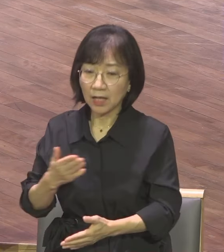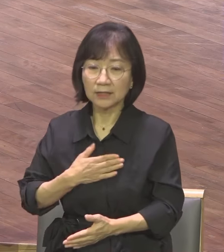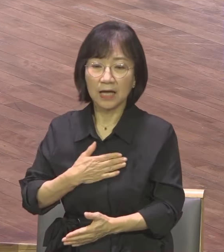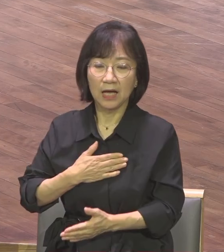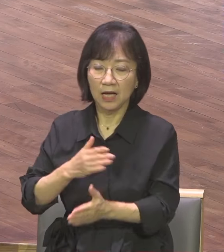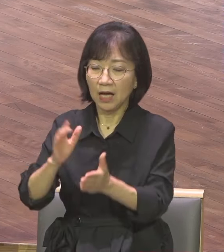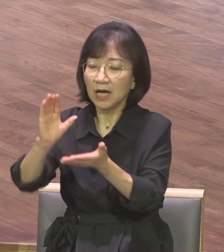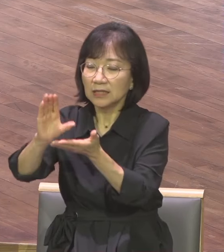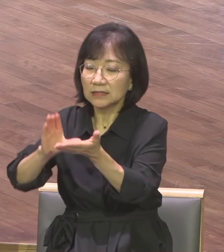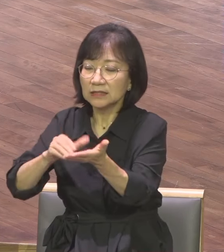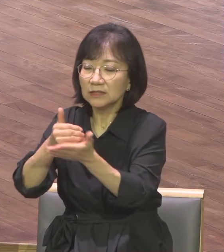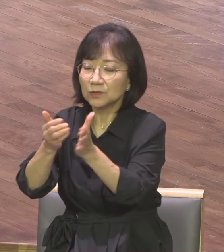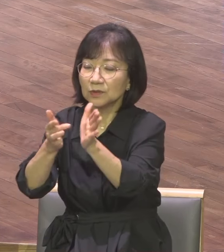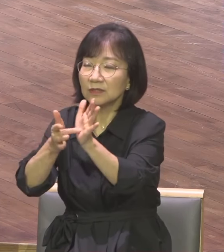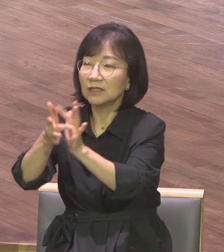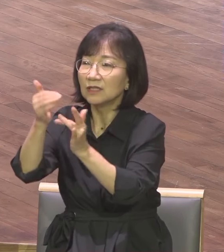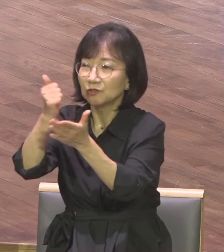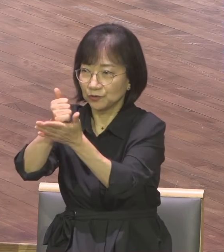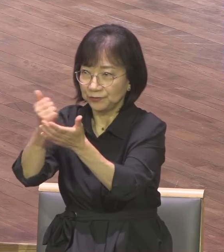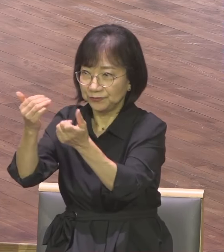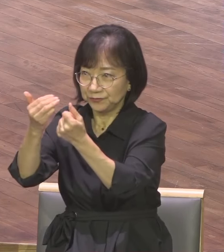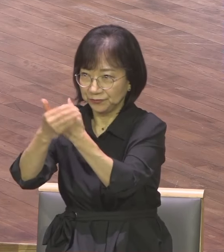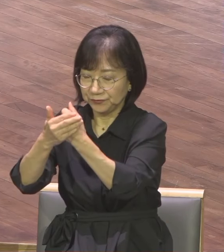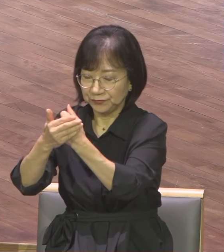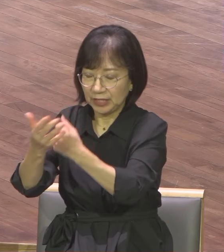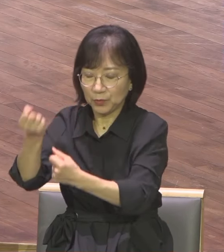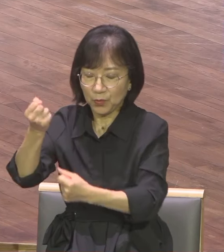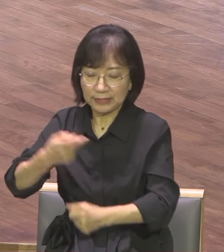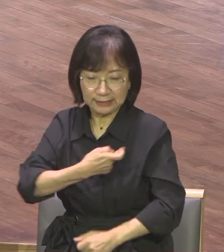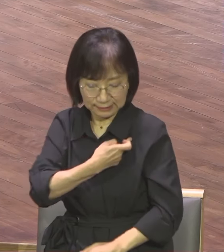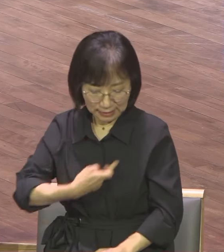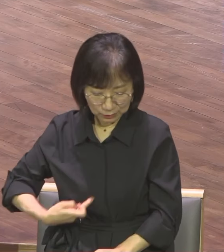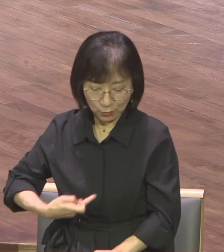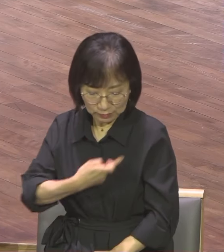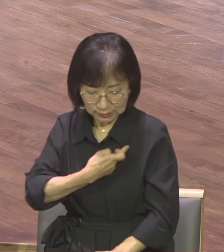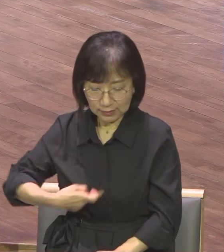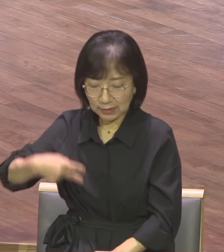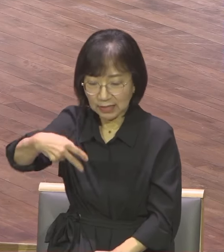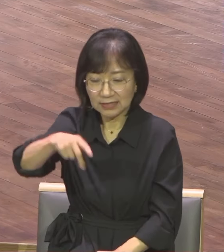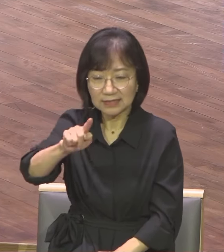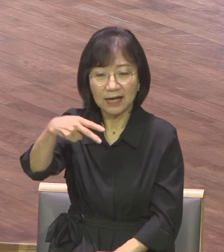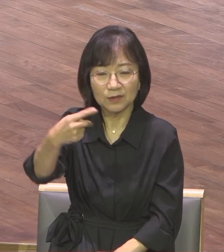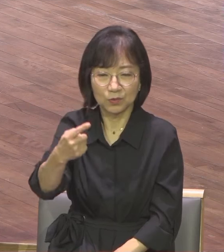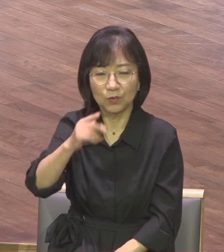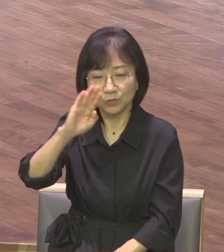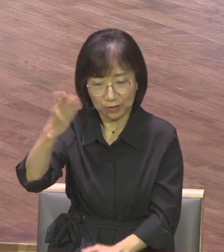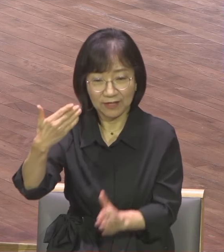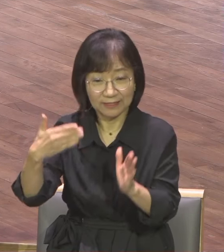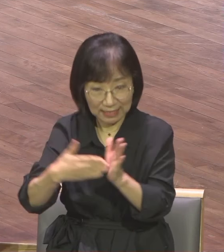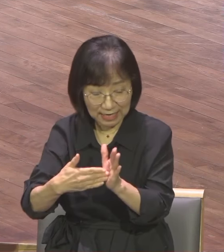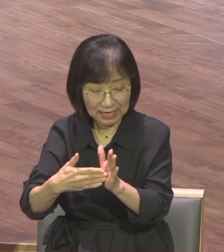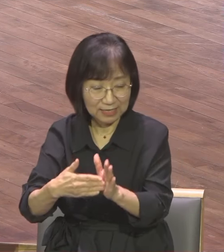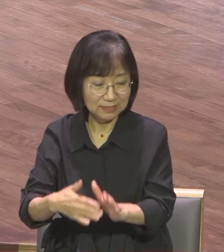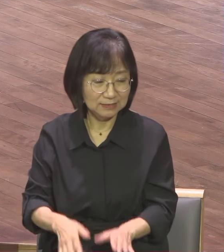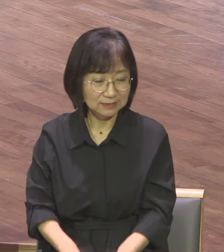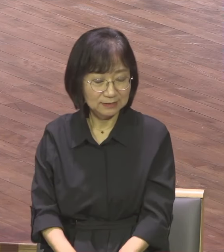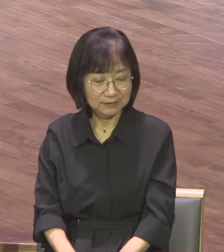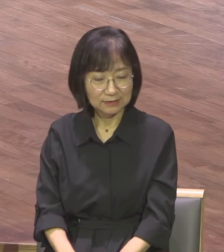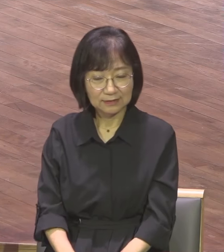하나님의 뜻이 무엇인가? 하나님의 소원이라는 뜻이에요 1장 1절에 바울이 시작된 그 본문을 보면